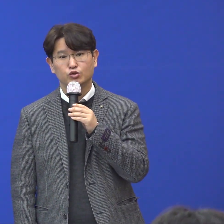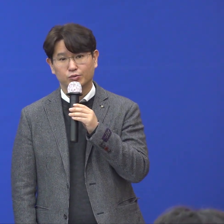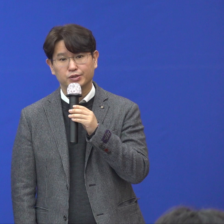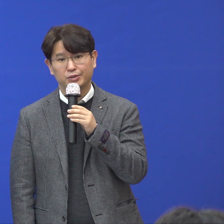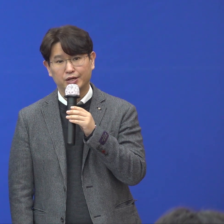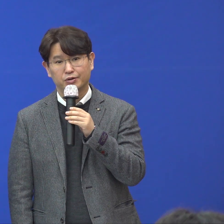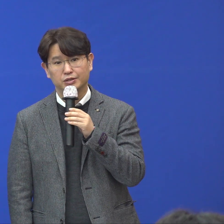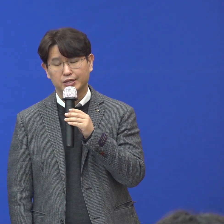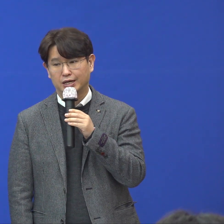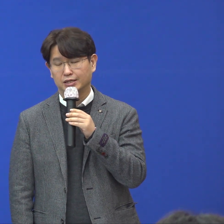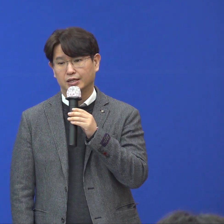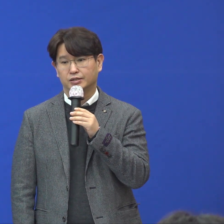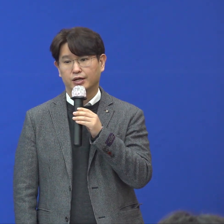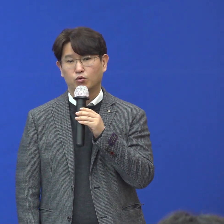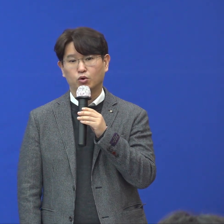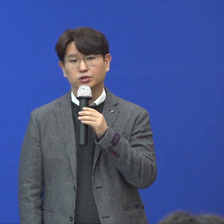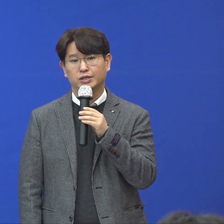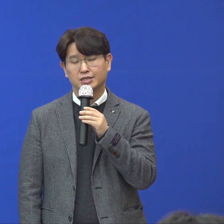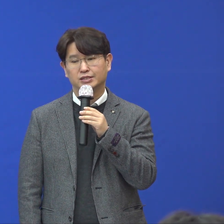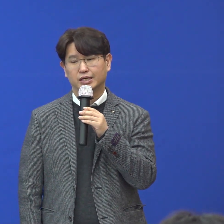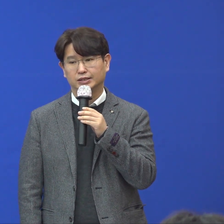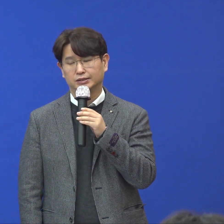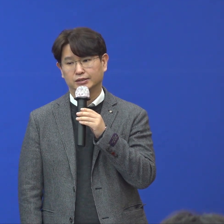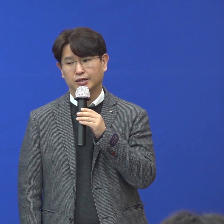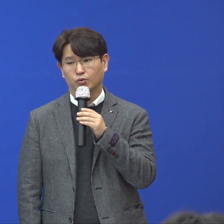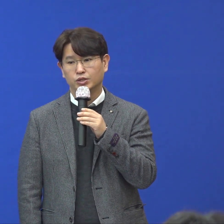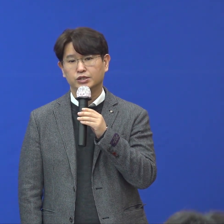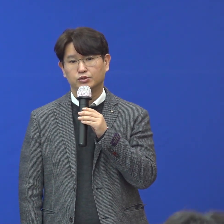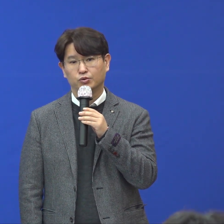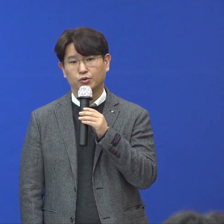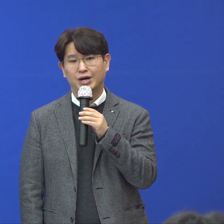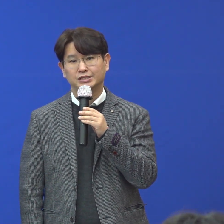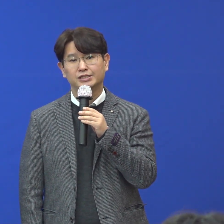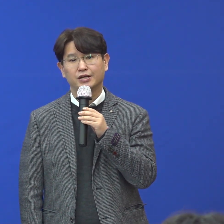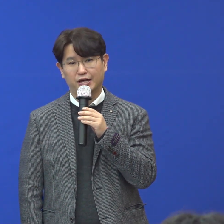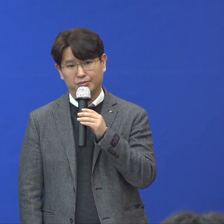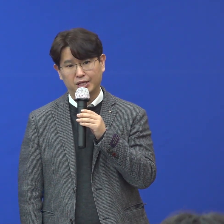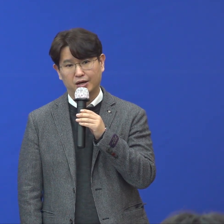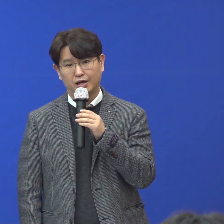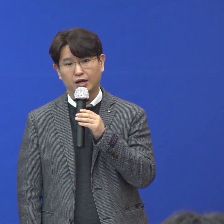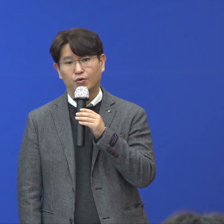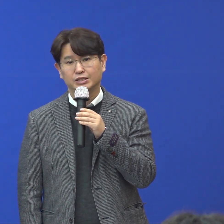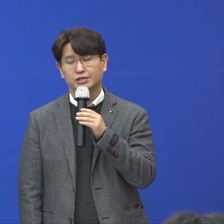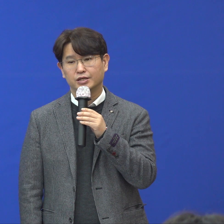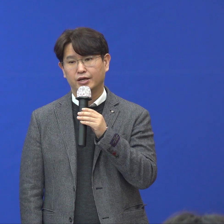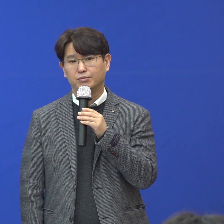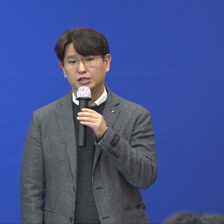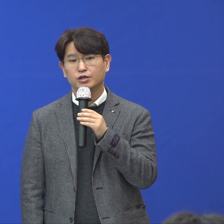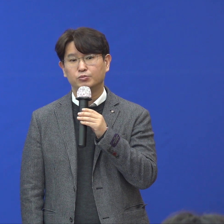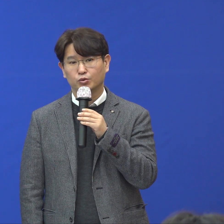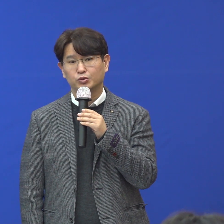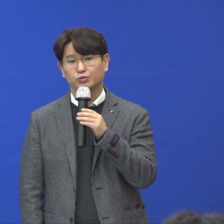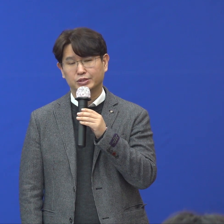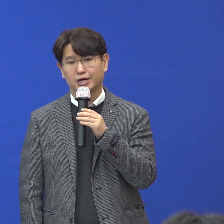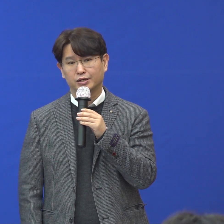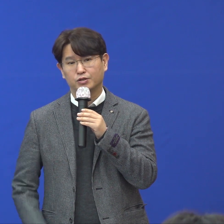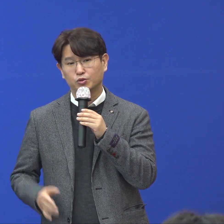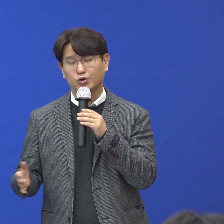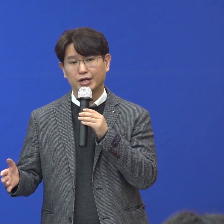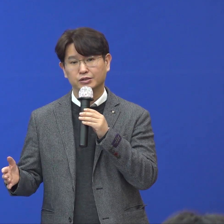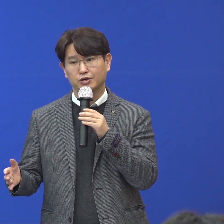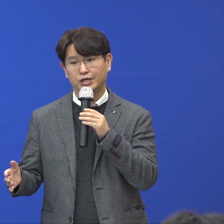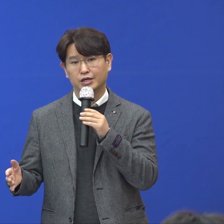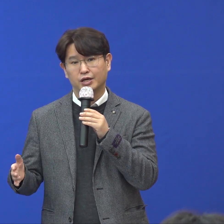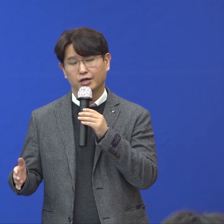1층을 쓸 수는 없습니다. 여건상 저희가 코트 대상자는 원칙적으로 확진자는 아닙니다. 확진자의 일접 접촉자